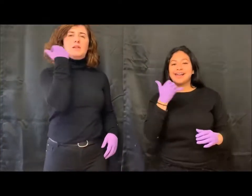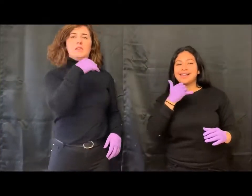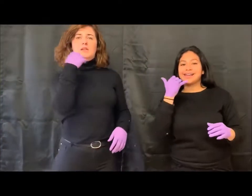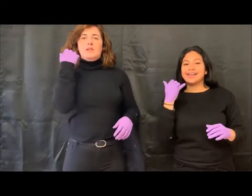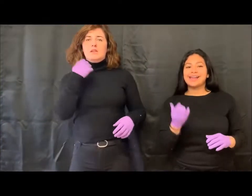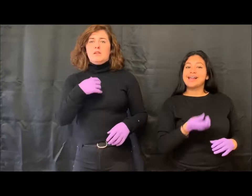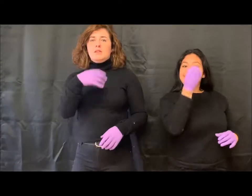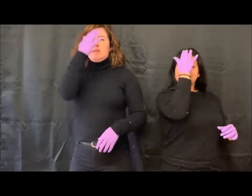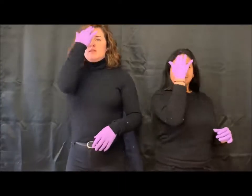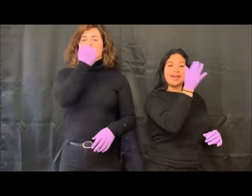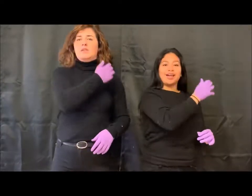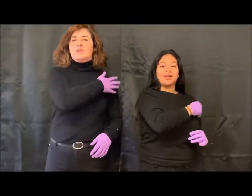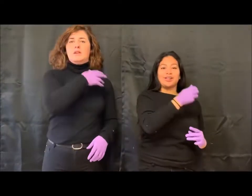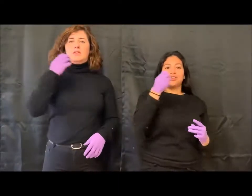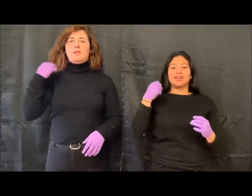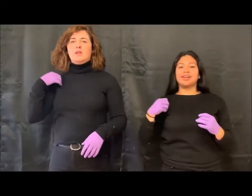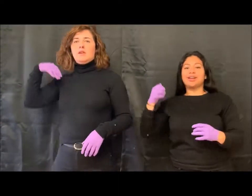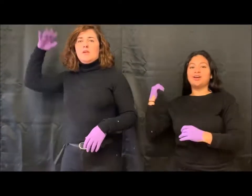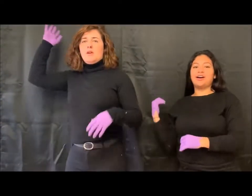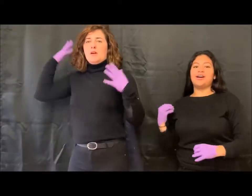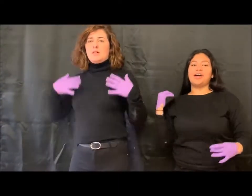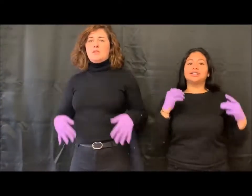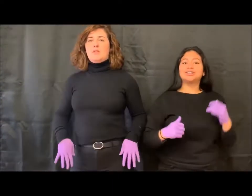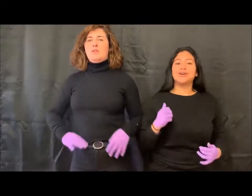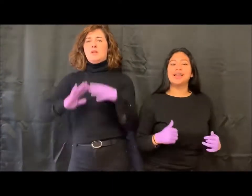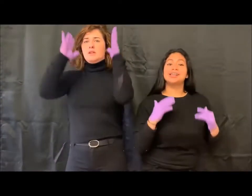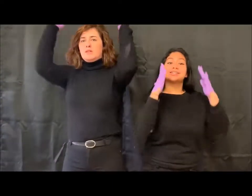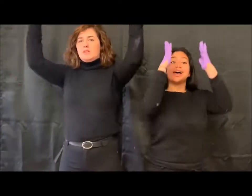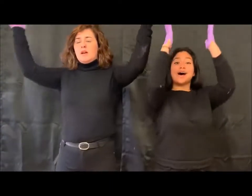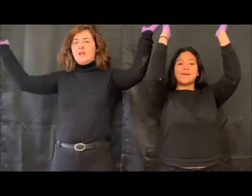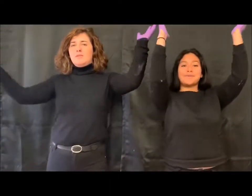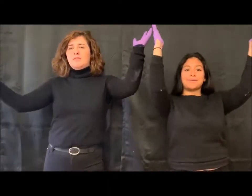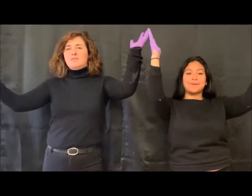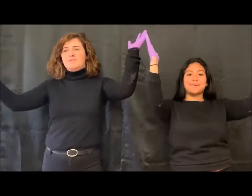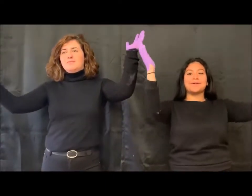reí, sé lo que no quiero, ahora estoy a salvo